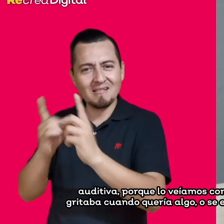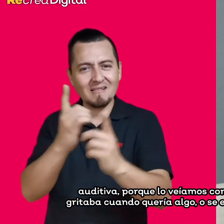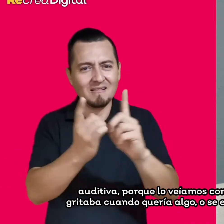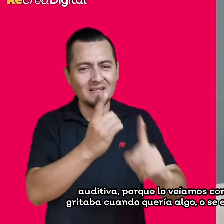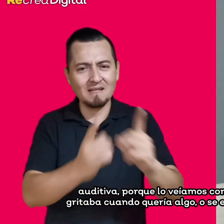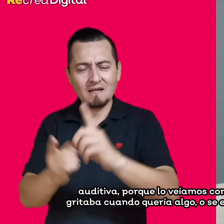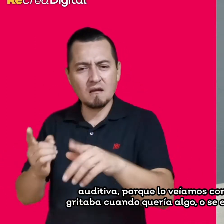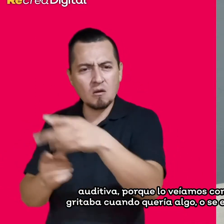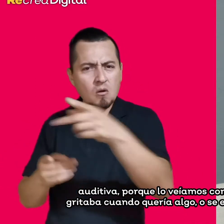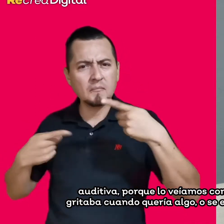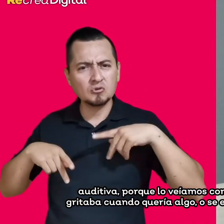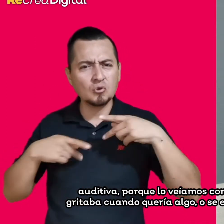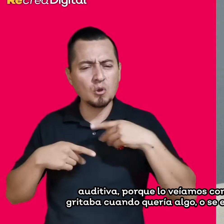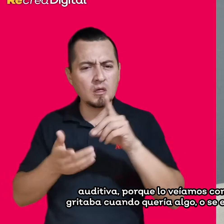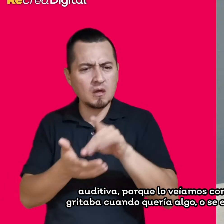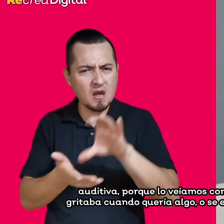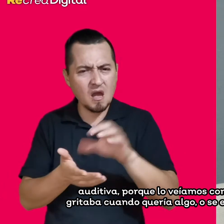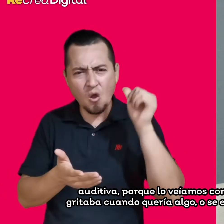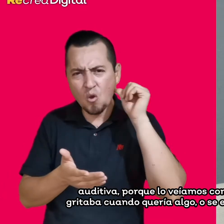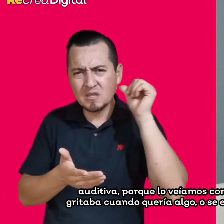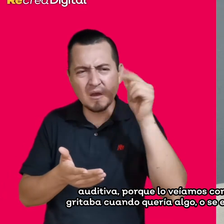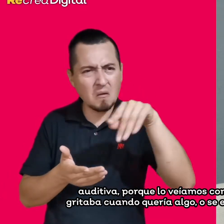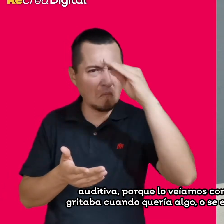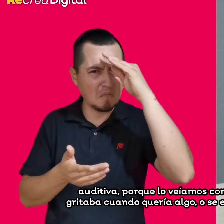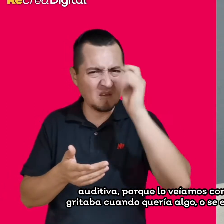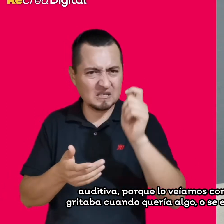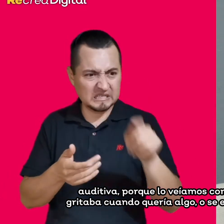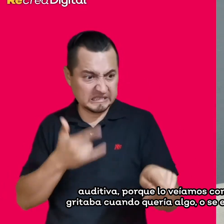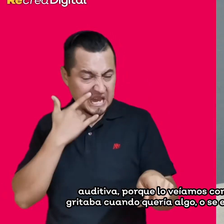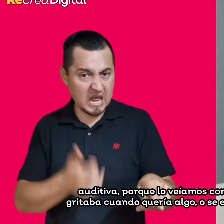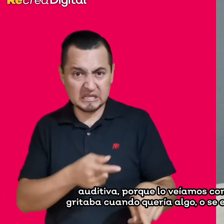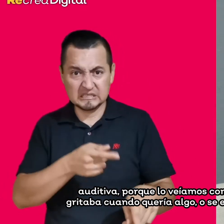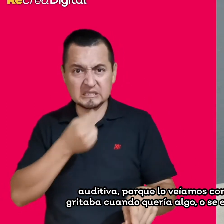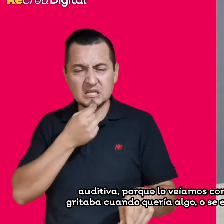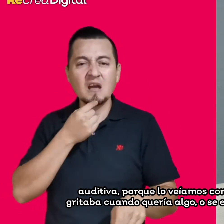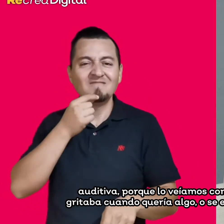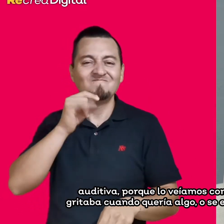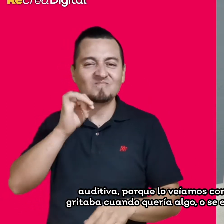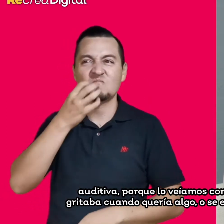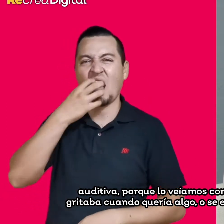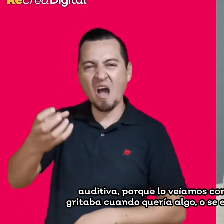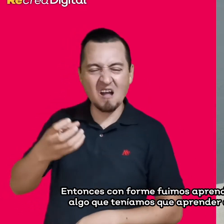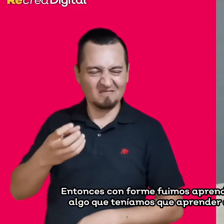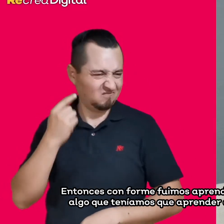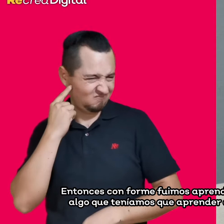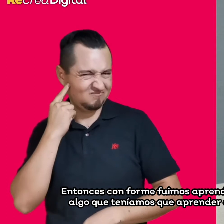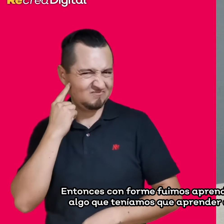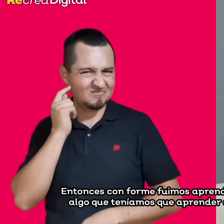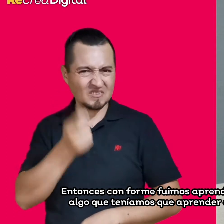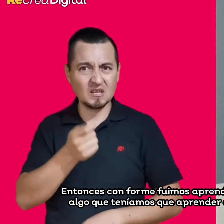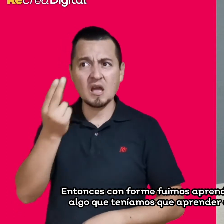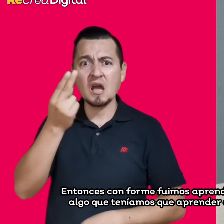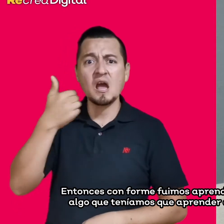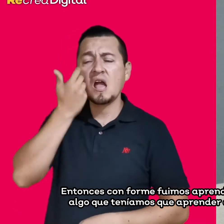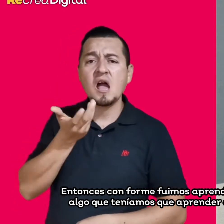gritaba para cuando quería algo, o se enojaba y no sabíamos por qué, entonces conforme fuimos